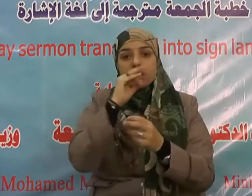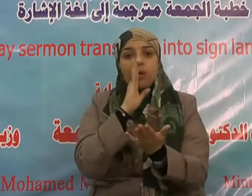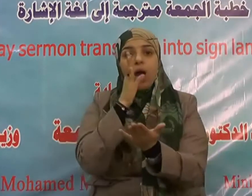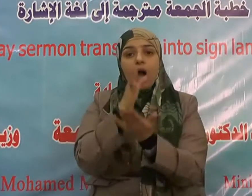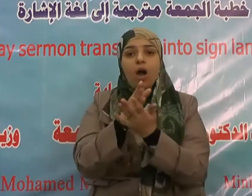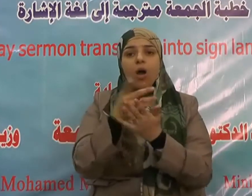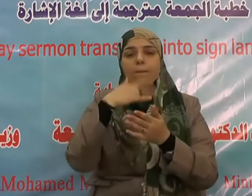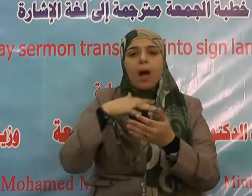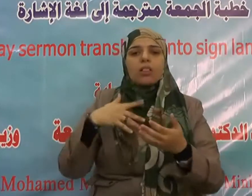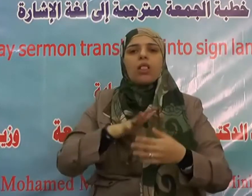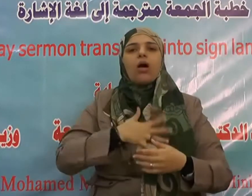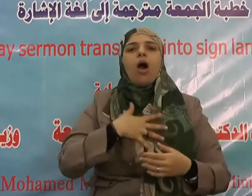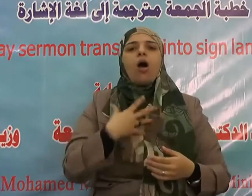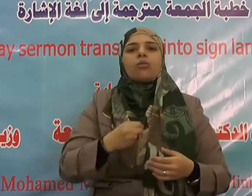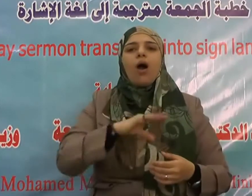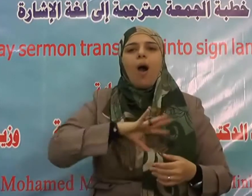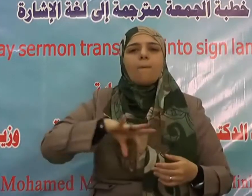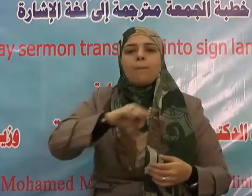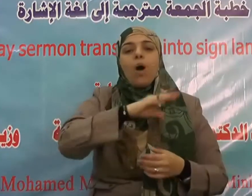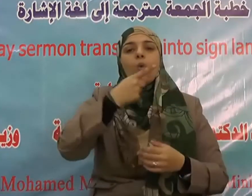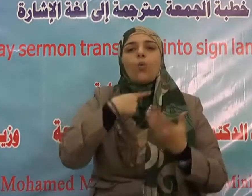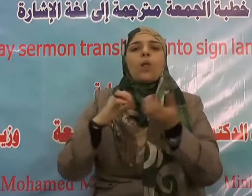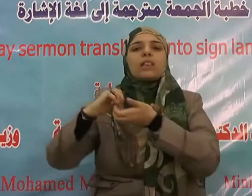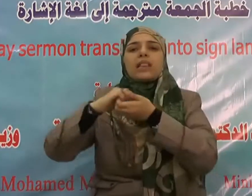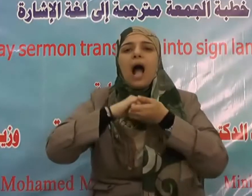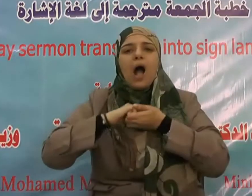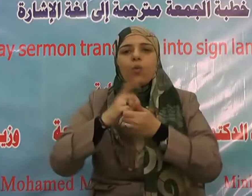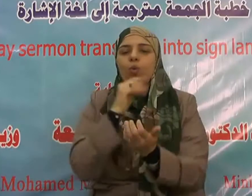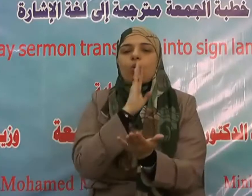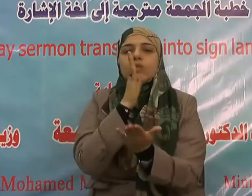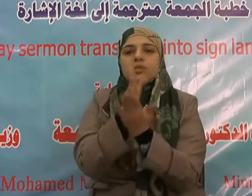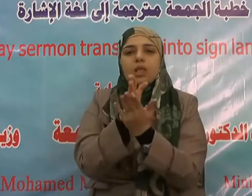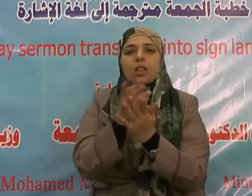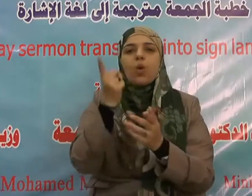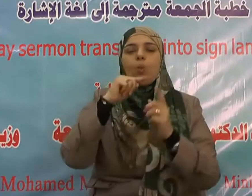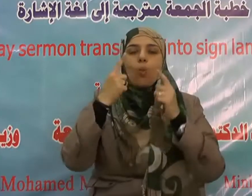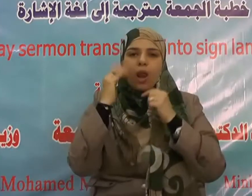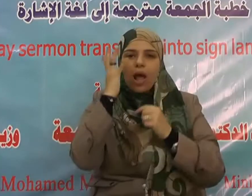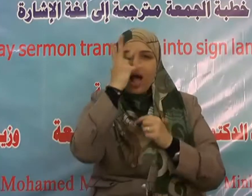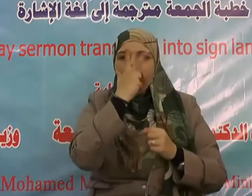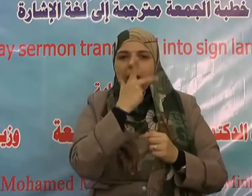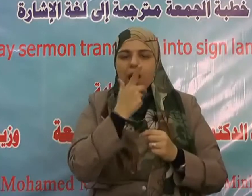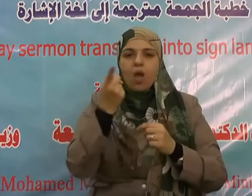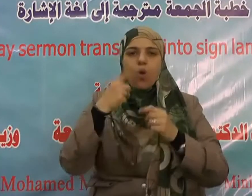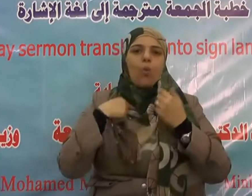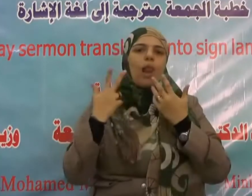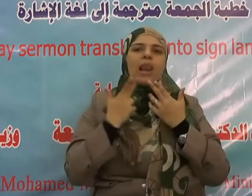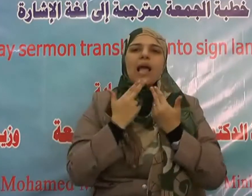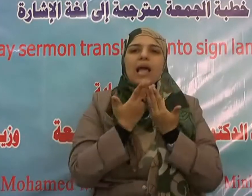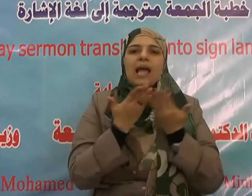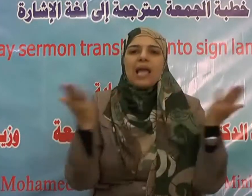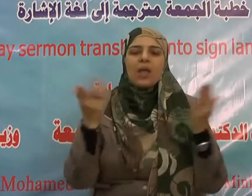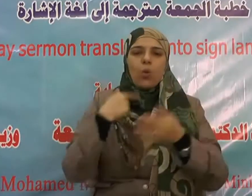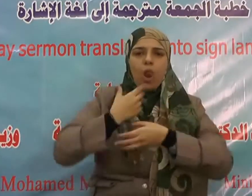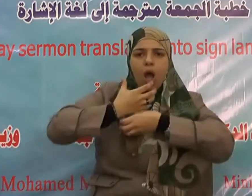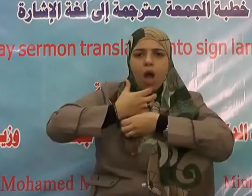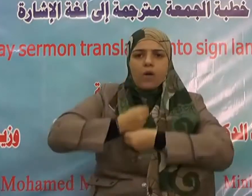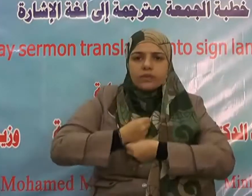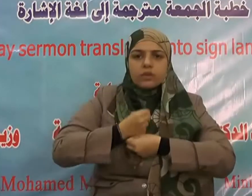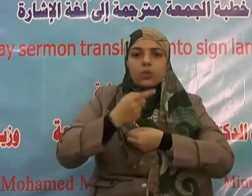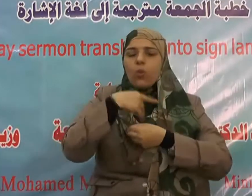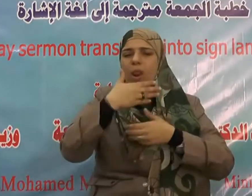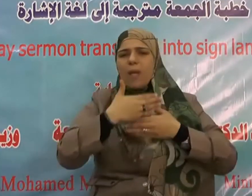جنات الفردوس نزلا خالدين فيها لا يبغون عنها حولا